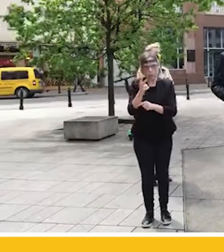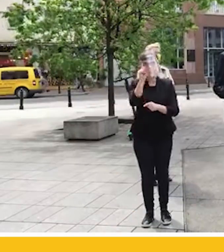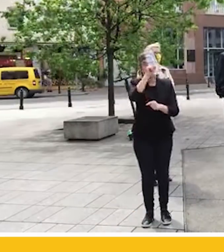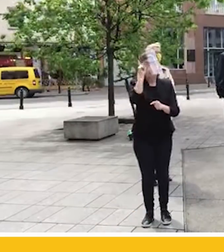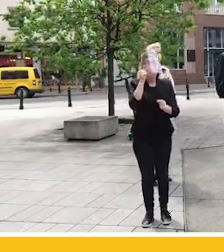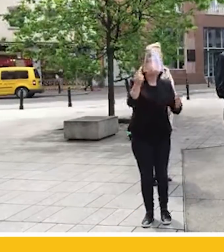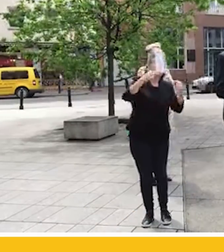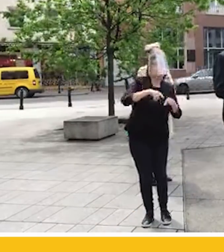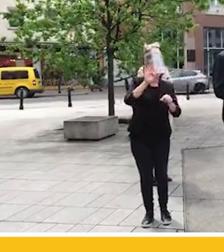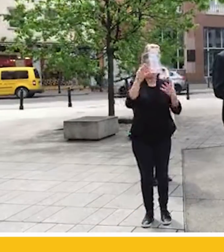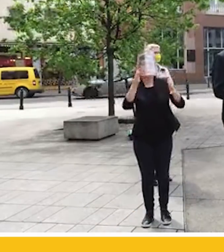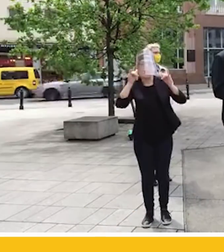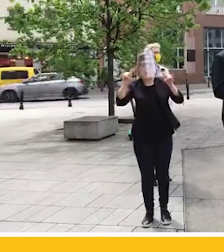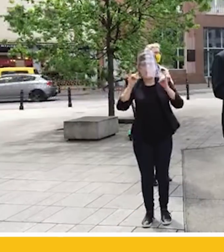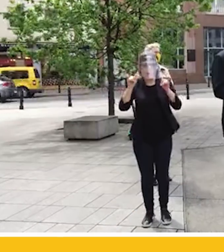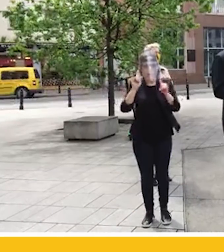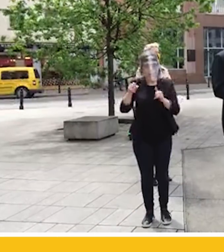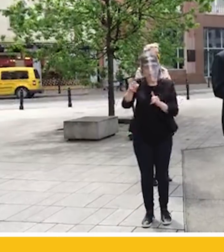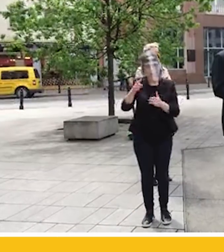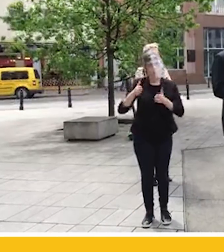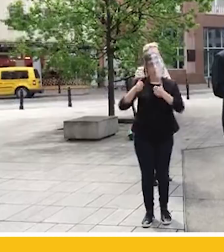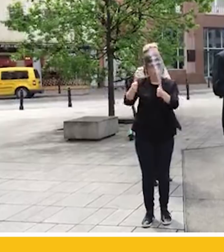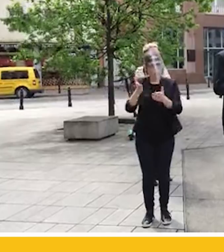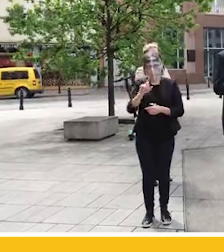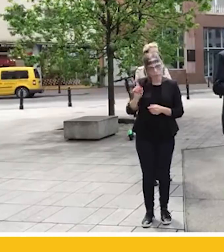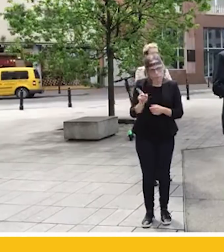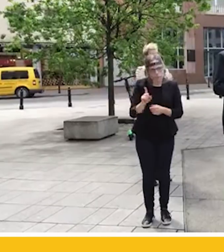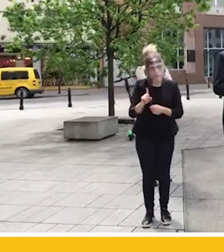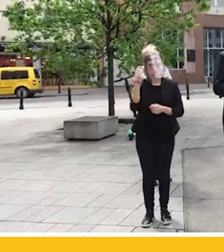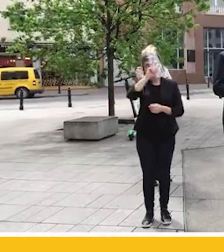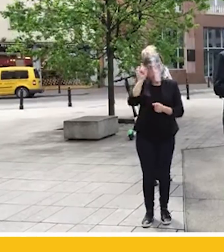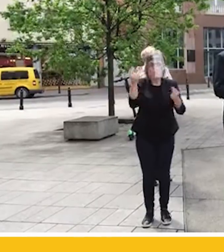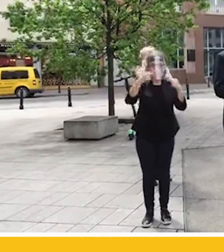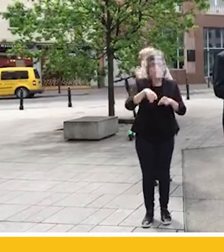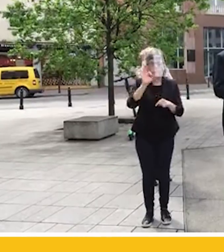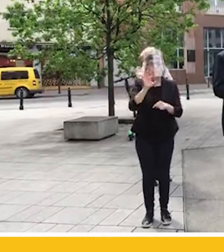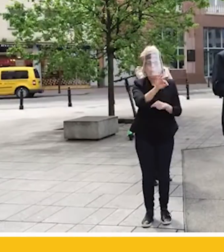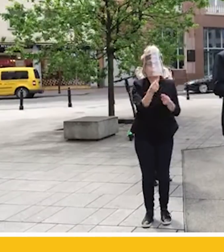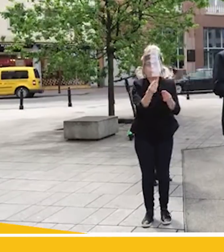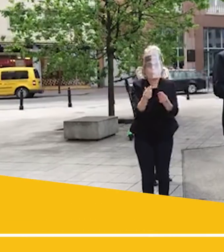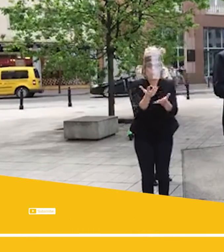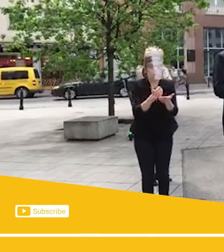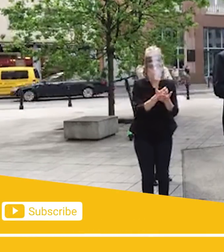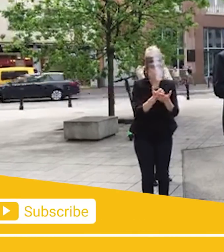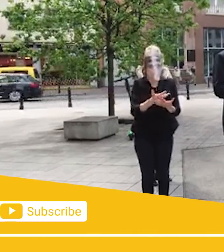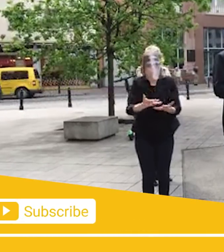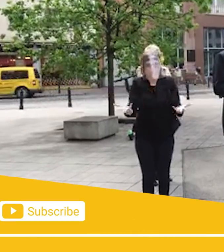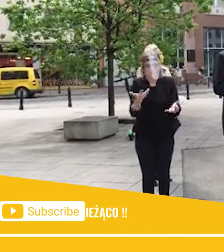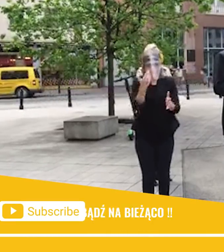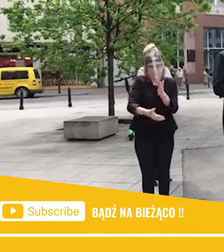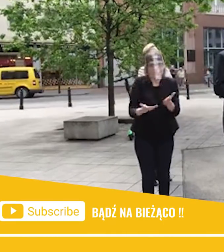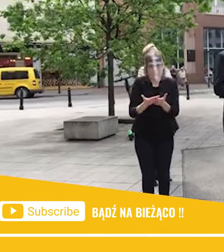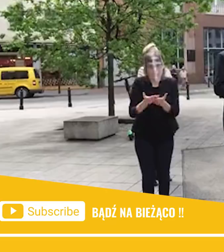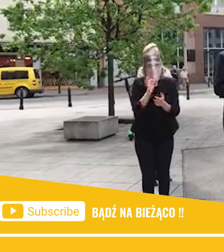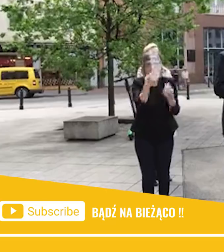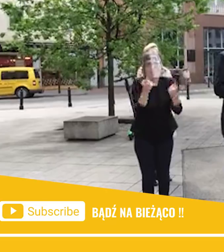ochotę przejść się z krzykiem po trakcie królewskim, tylko dlatego, że naprawdę tracą źródła utrzymania. Ich sytuacja staje się dramatyczna. I